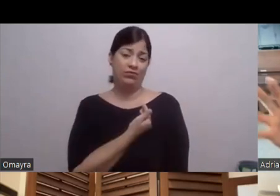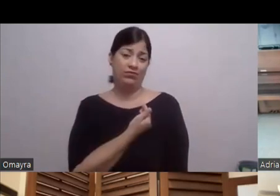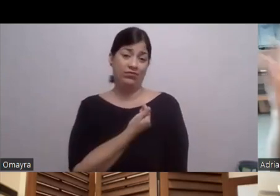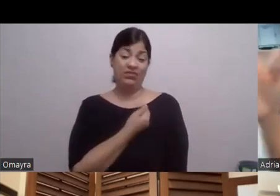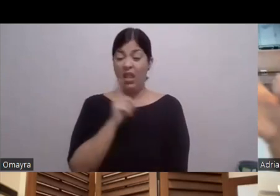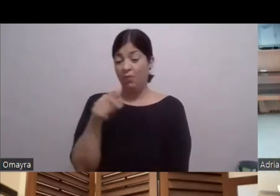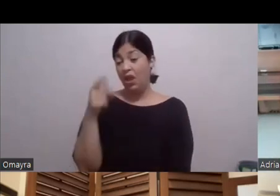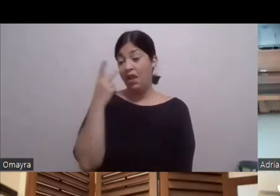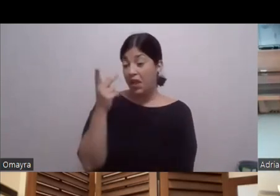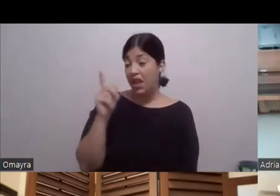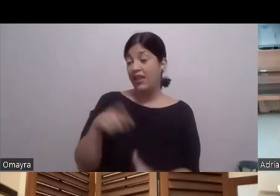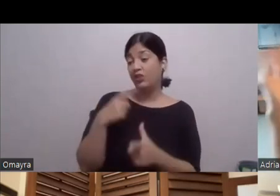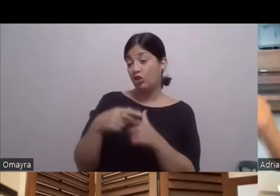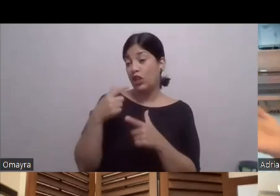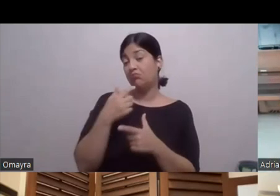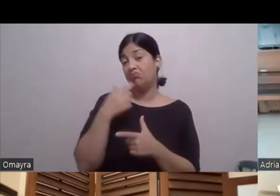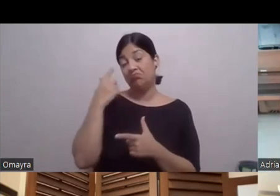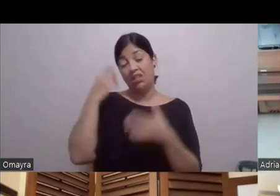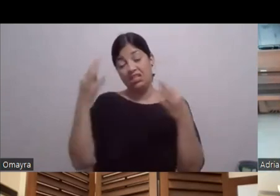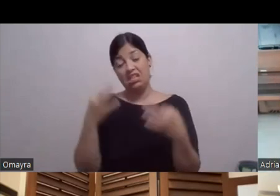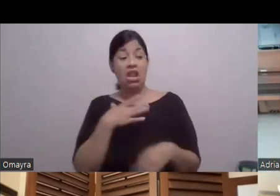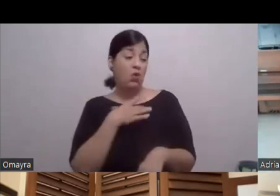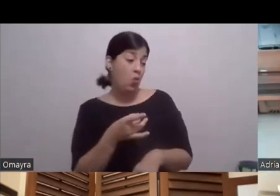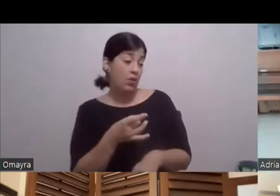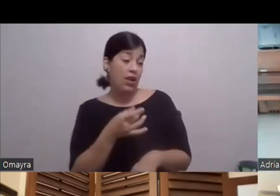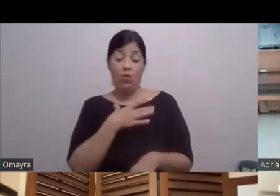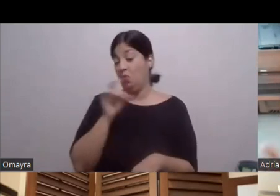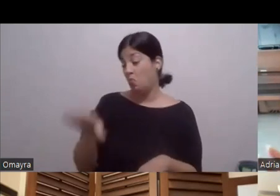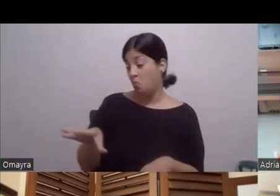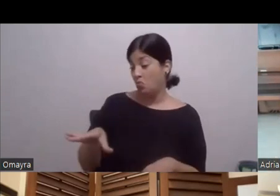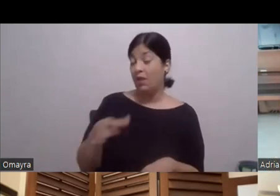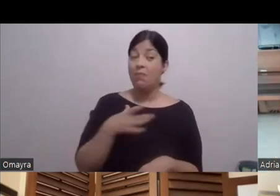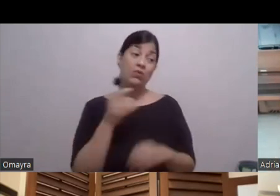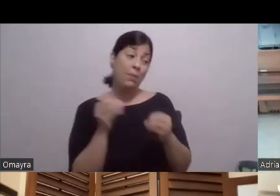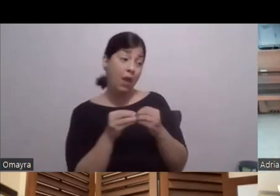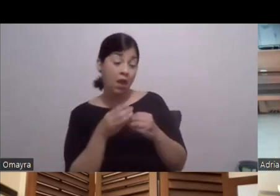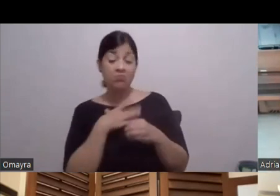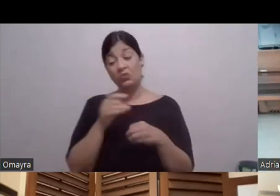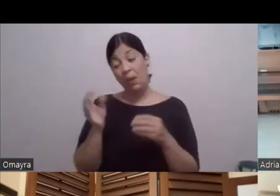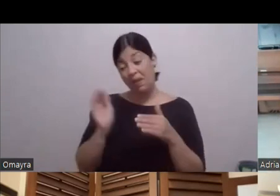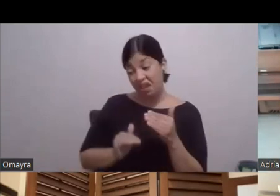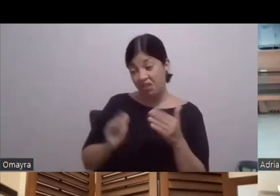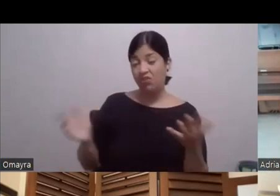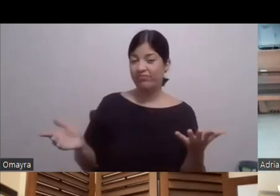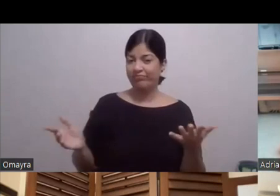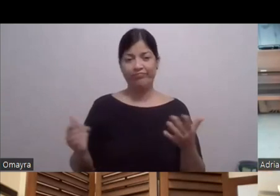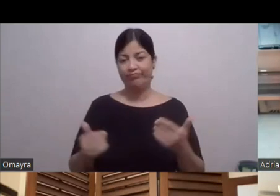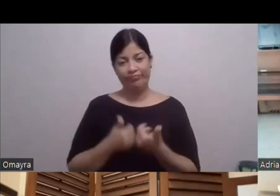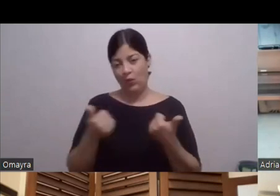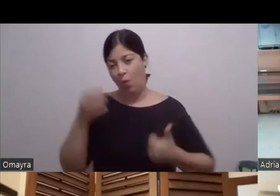decide Si le gusta No le gusta Si le gusta más Le gusta menos Un actor Eso es aparte Pero eso ayuda A